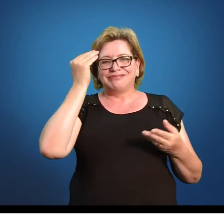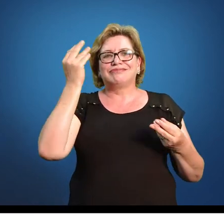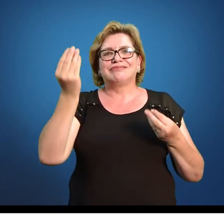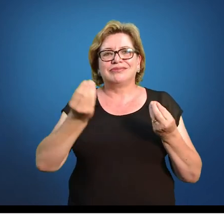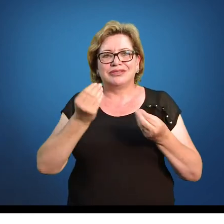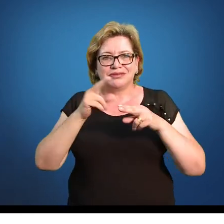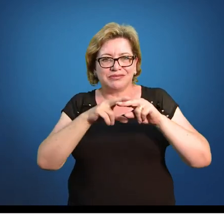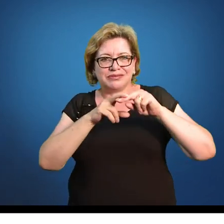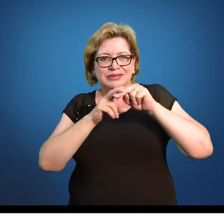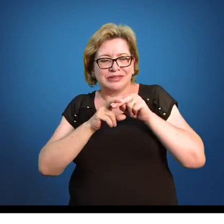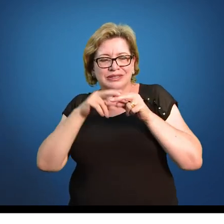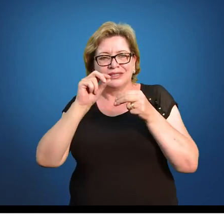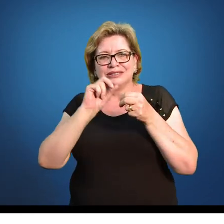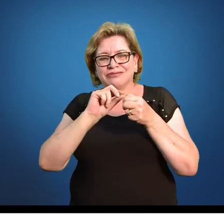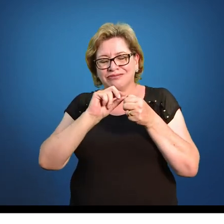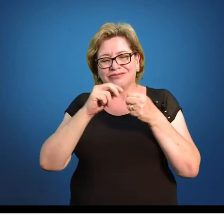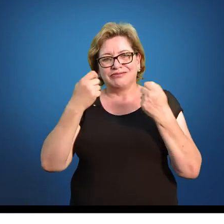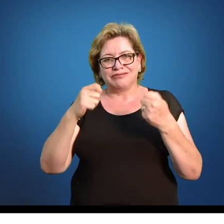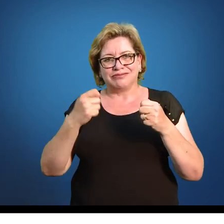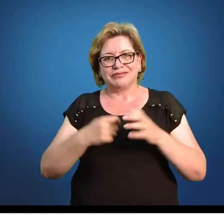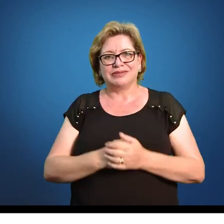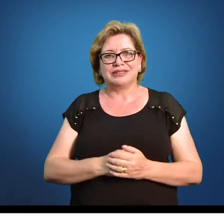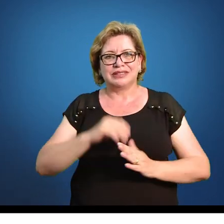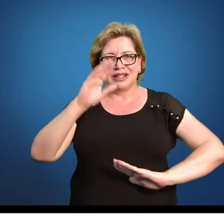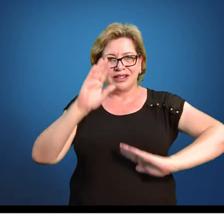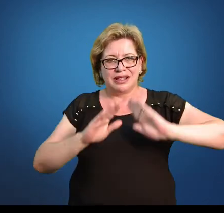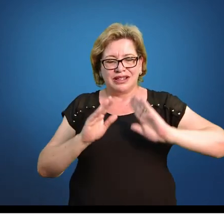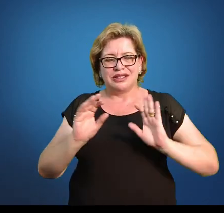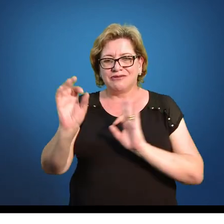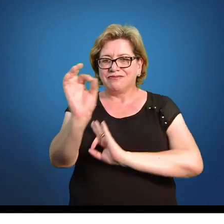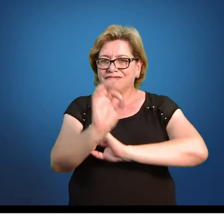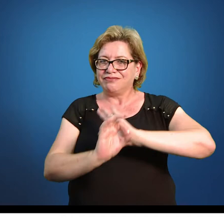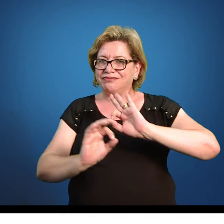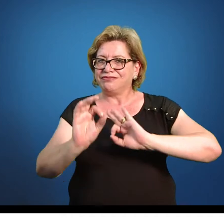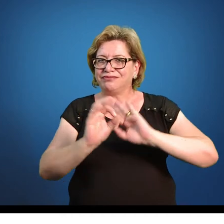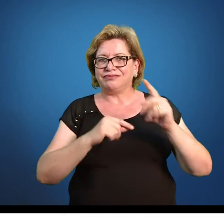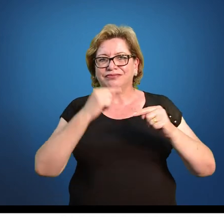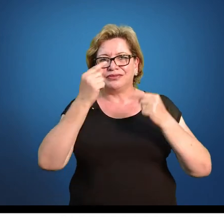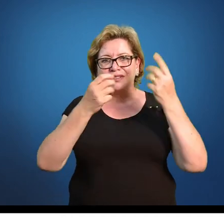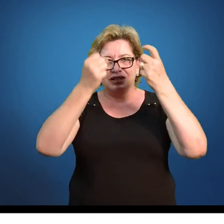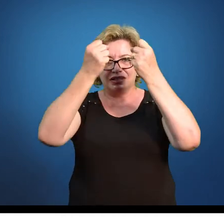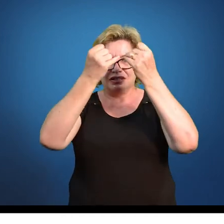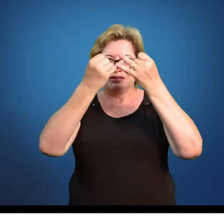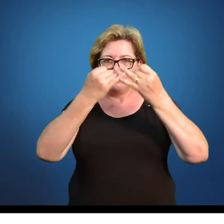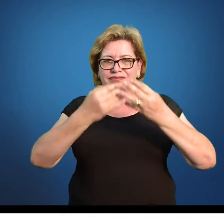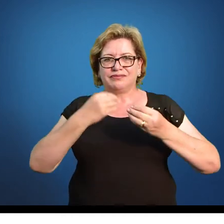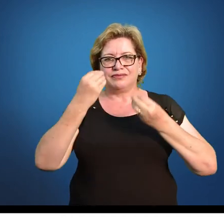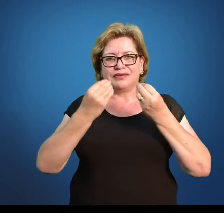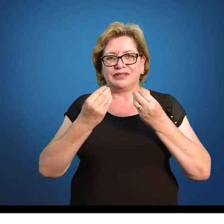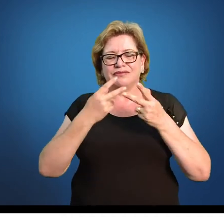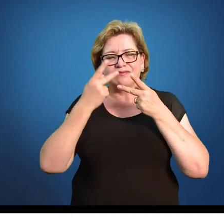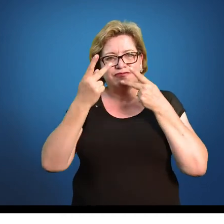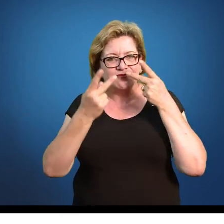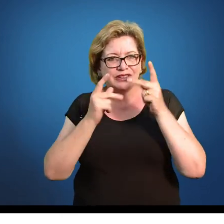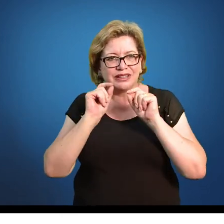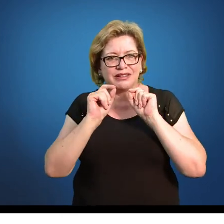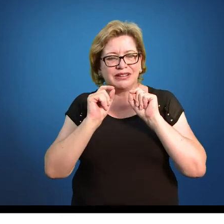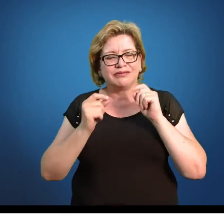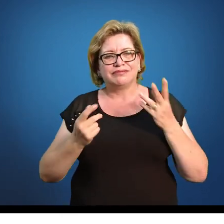Que é para isso que você vai fazer. Geralmente, você vai montar a sua distribuição e você vai discorrer sobre ela. Você vai falar sobre ela.